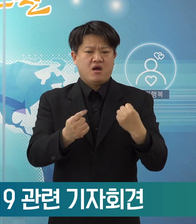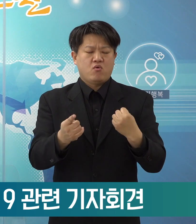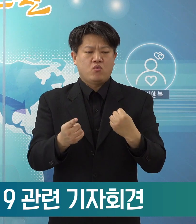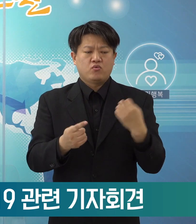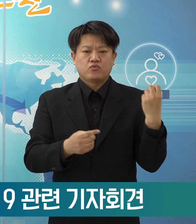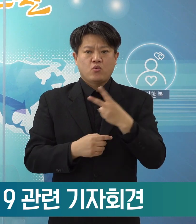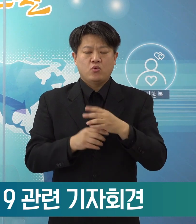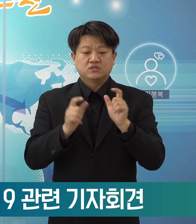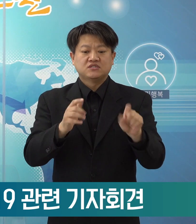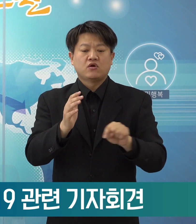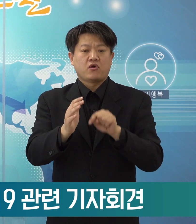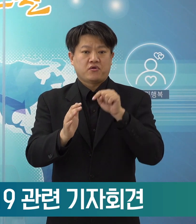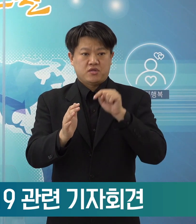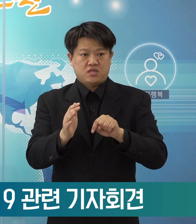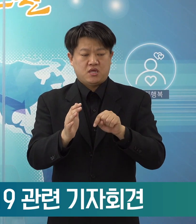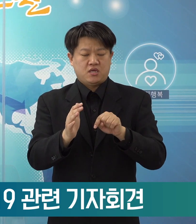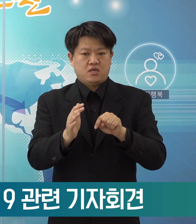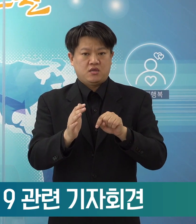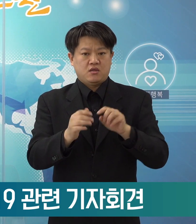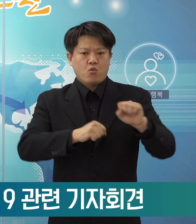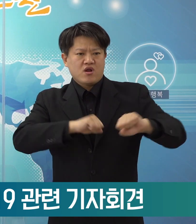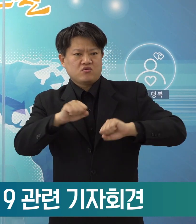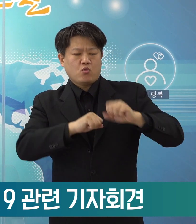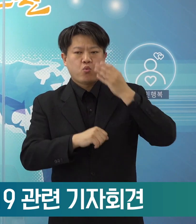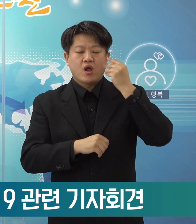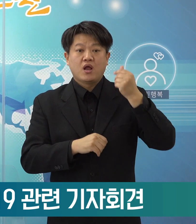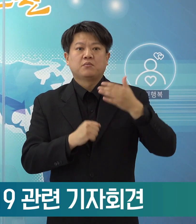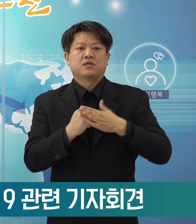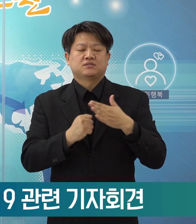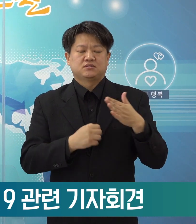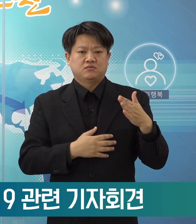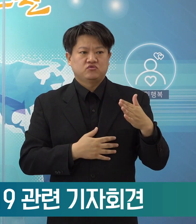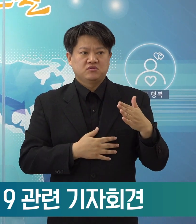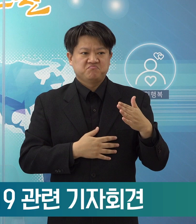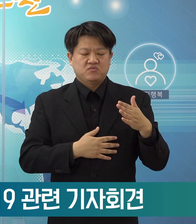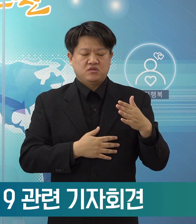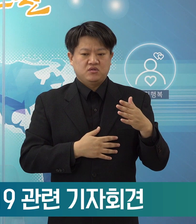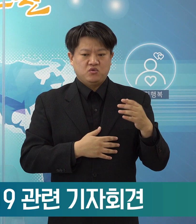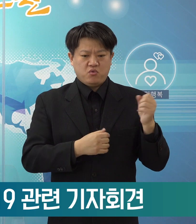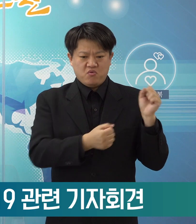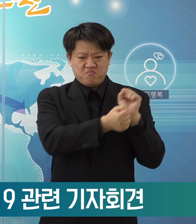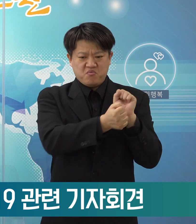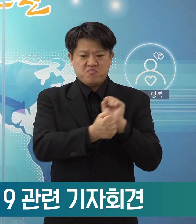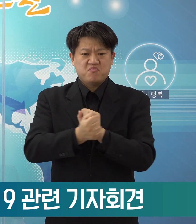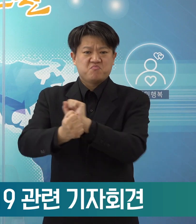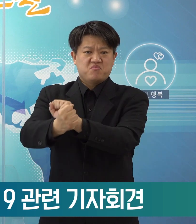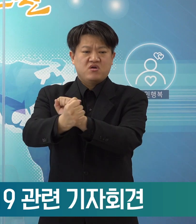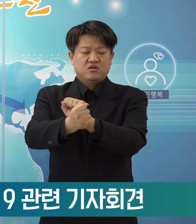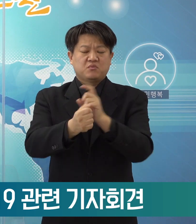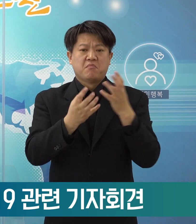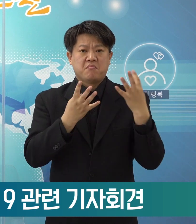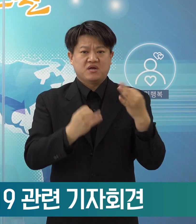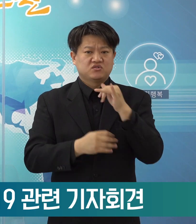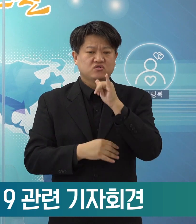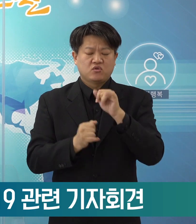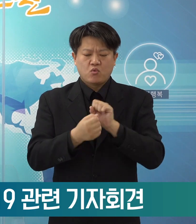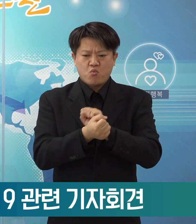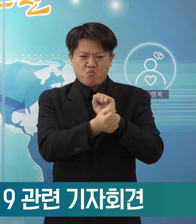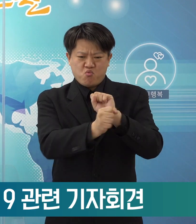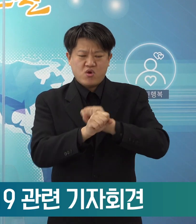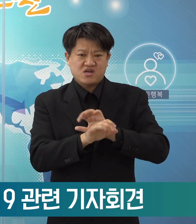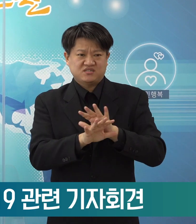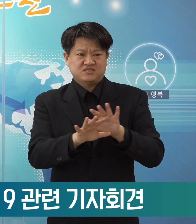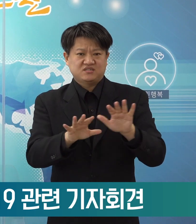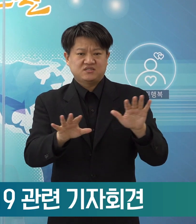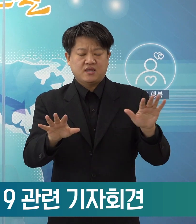또 지역 내의 활동이 활발하기 때문에 교차감염으로 인한 감염 확산이